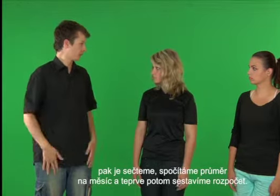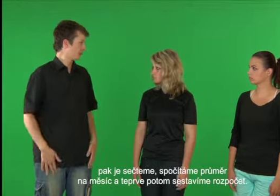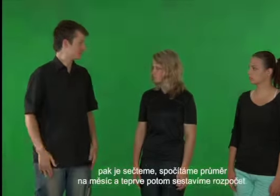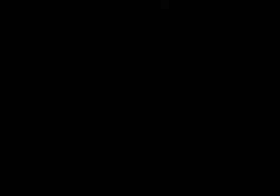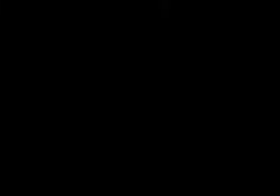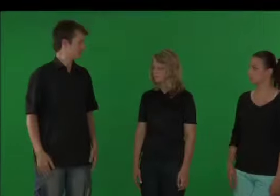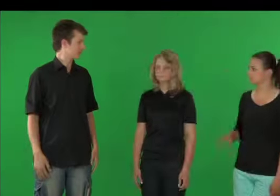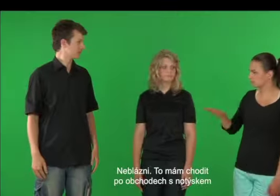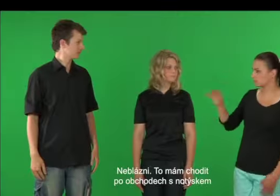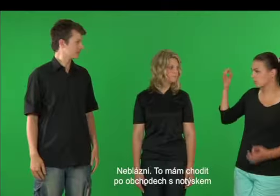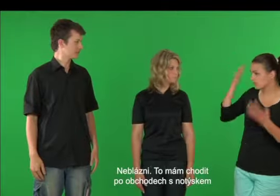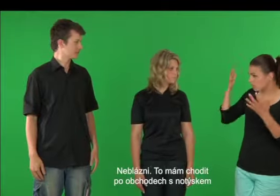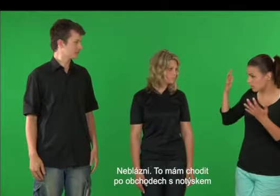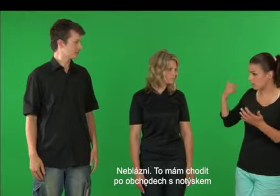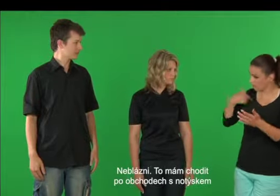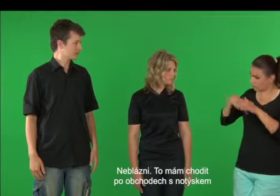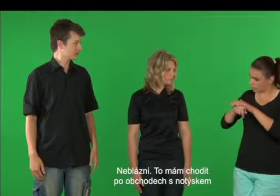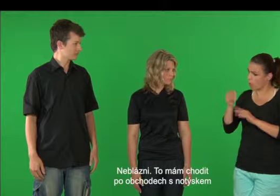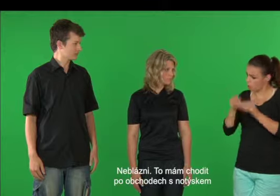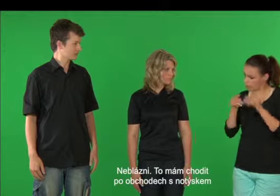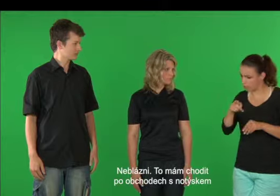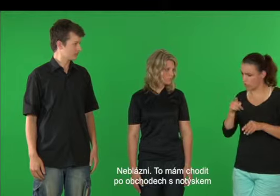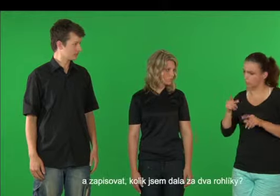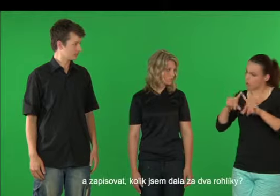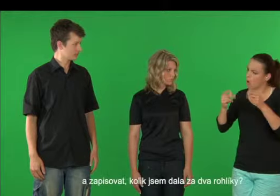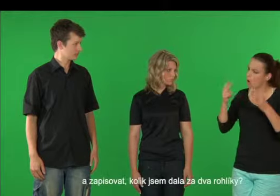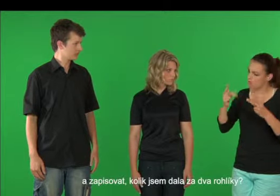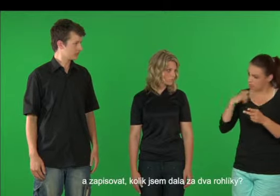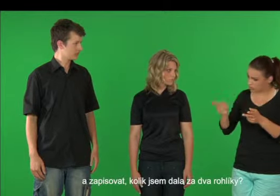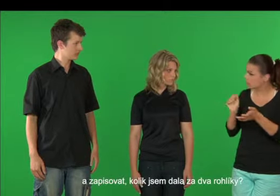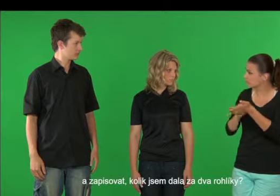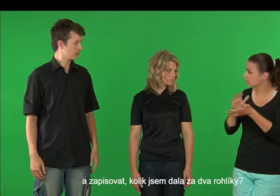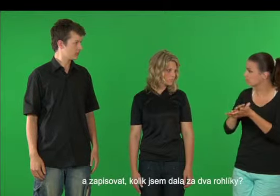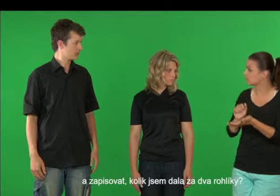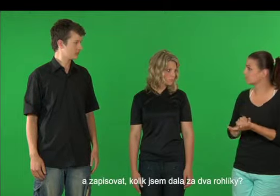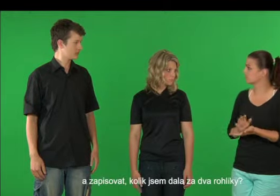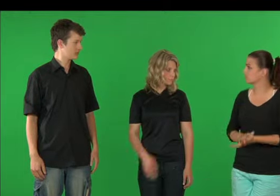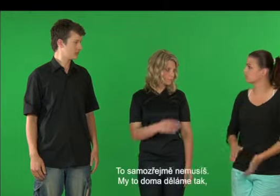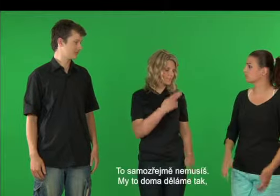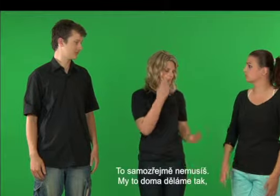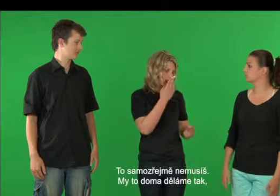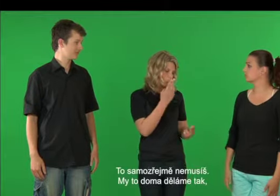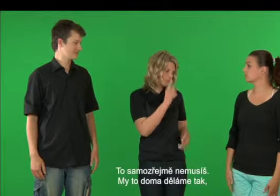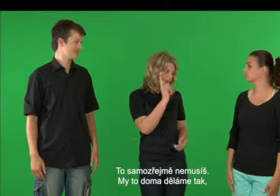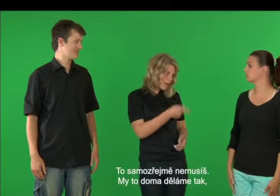měsíc, teprve potom se stavíme rozpočet. Neblázní. To mám chodit po chodech s notiskem a zapisat, kolik jsem dala za dva rohlíky.